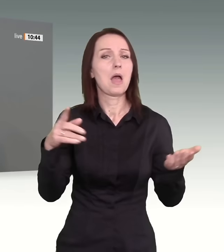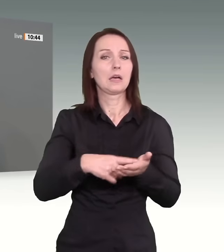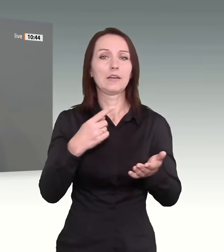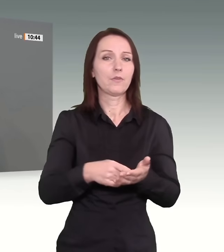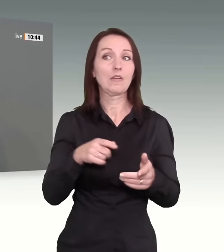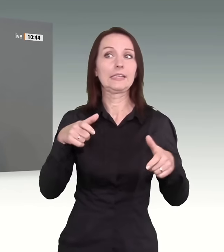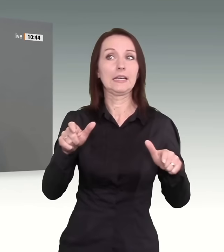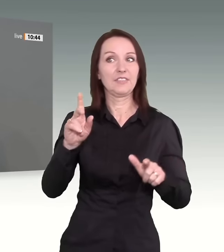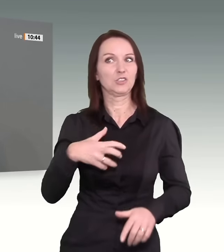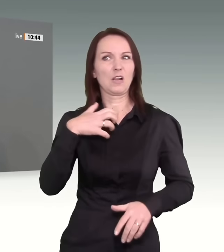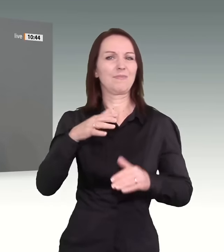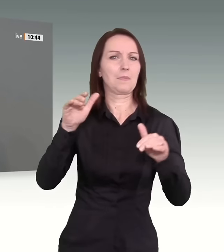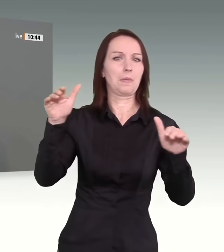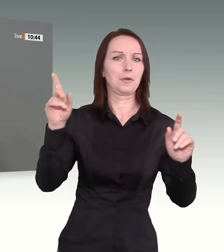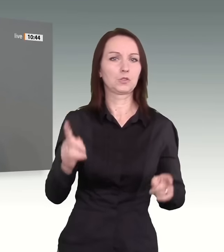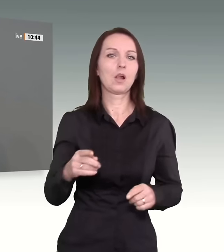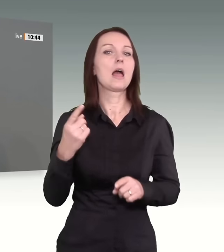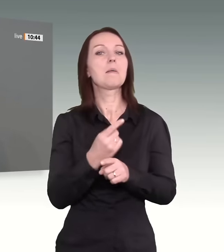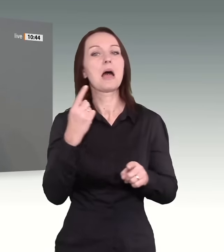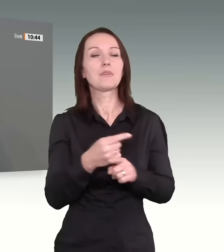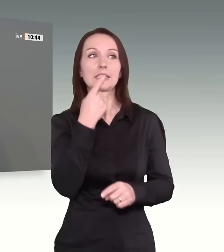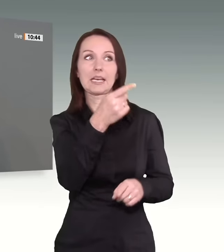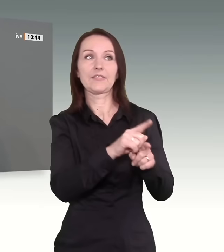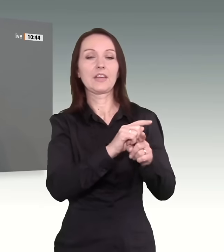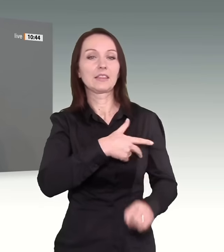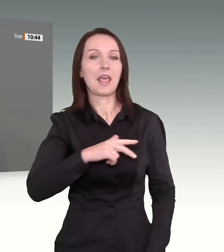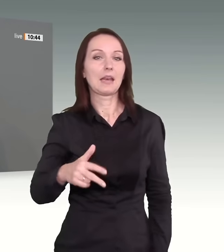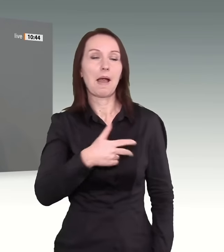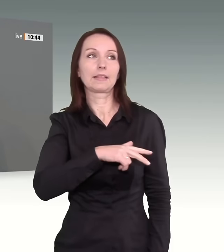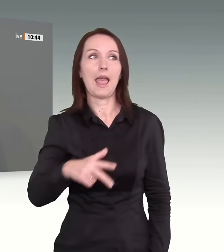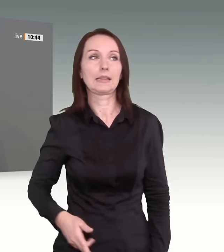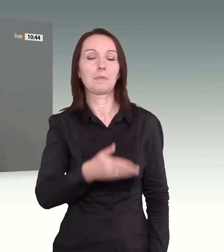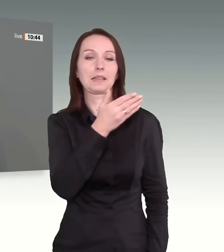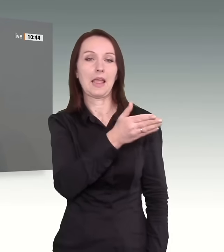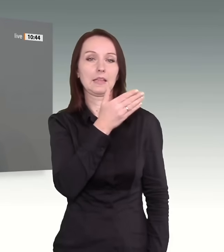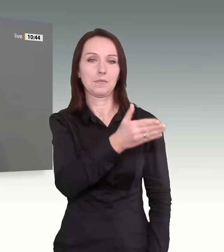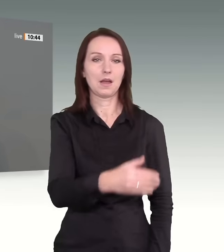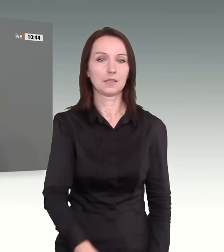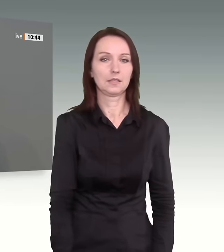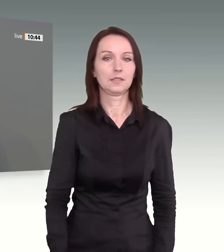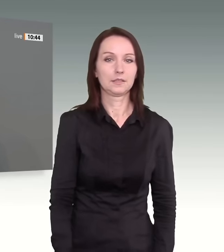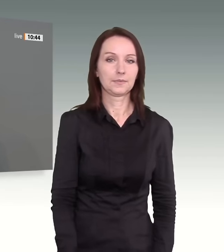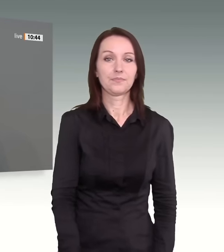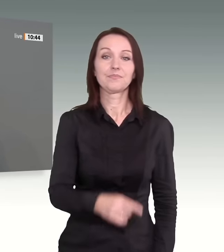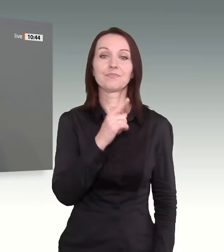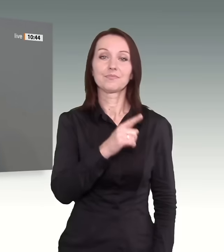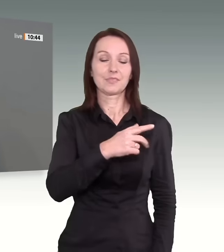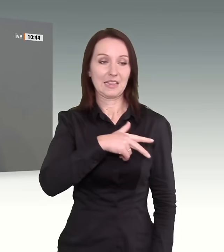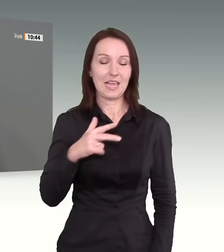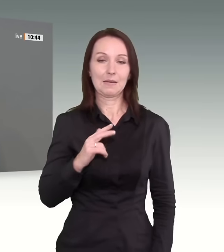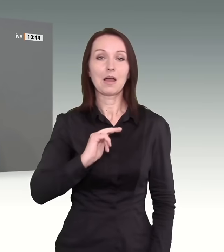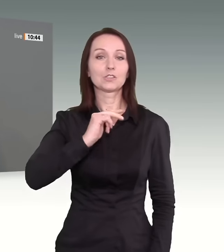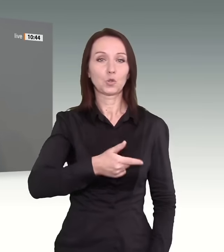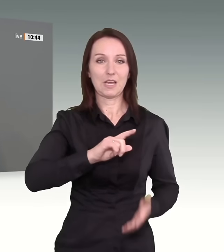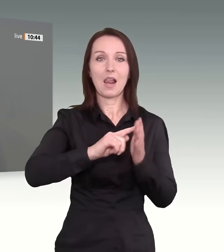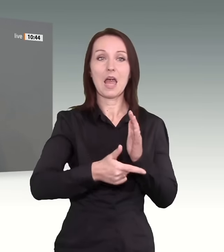Abschreckung. Immer wieder wird Dänemark zitiert, wenn man darauf guckt. Es hat marginale Auswirkungen gehabt, die Sozialleistungen